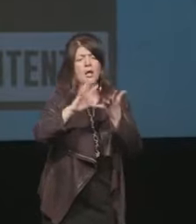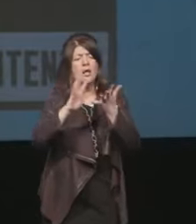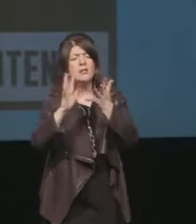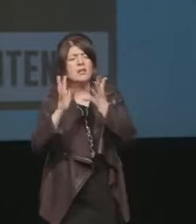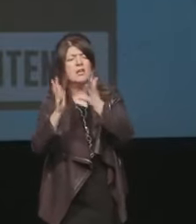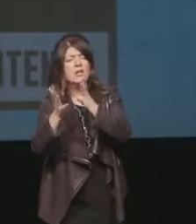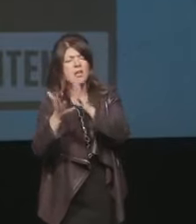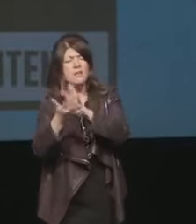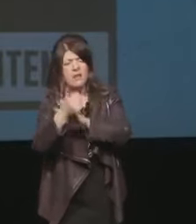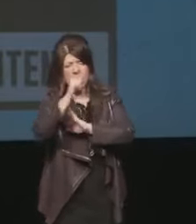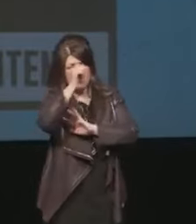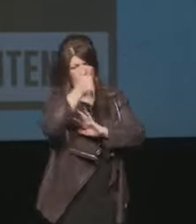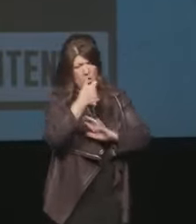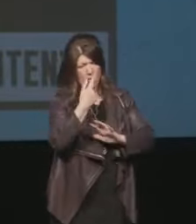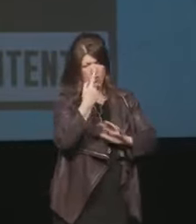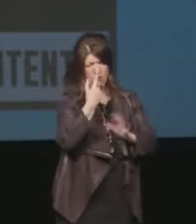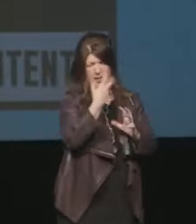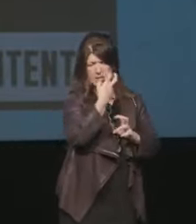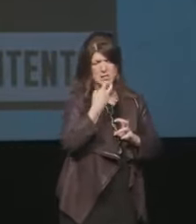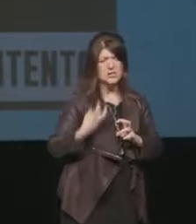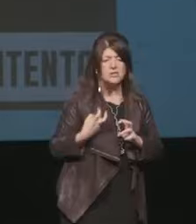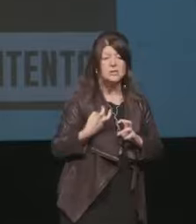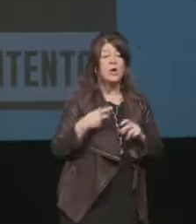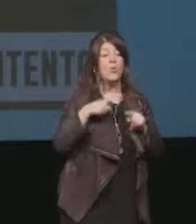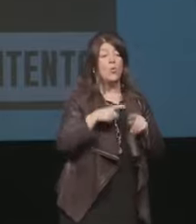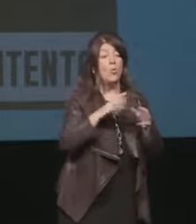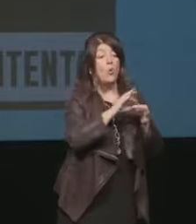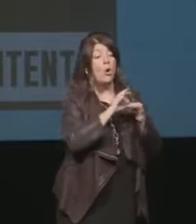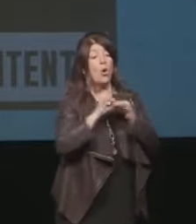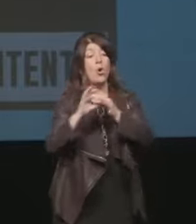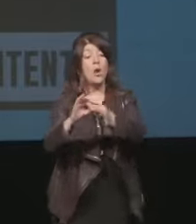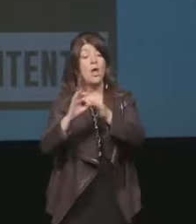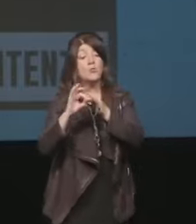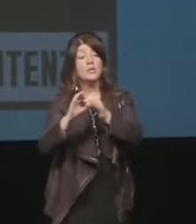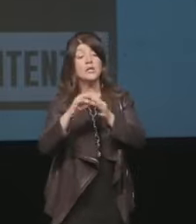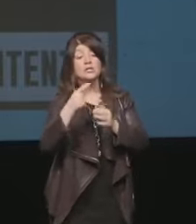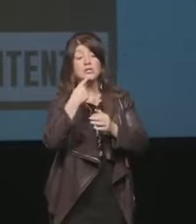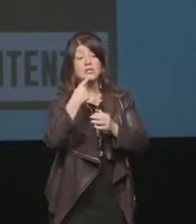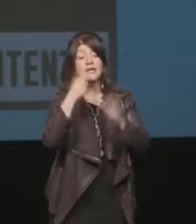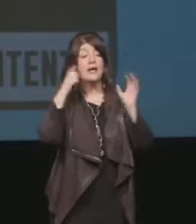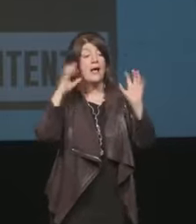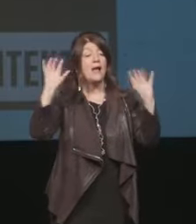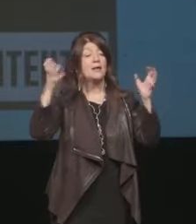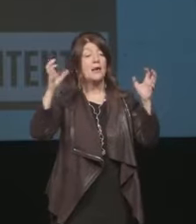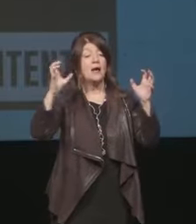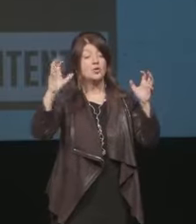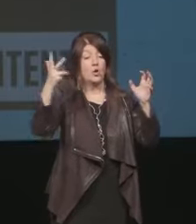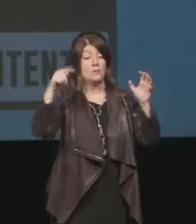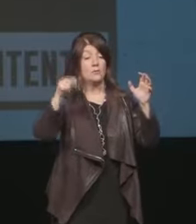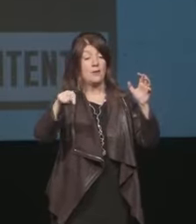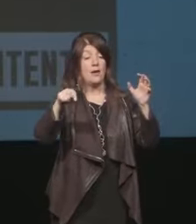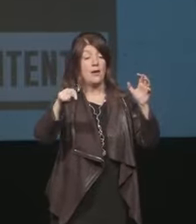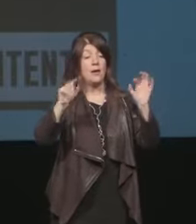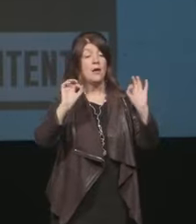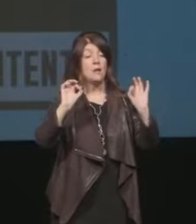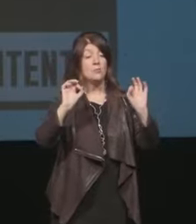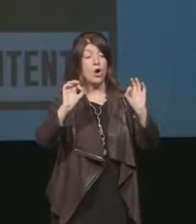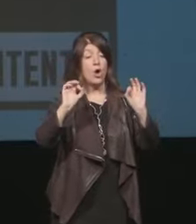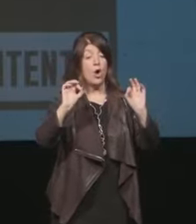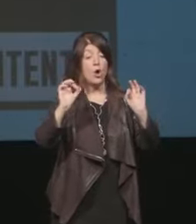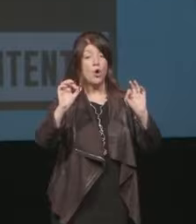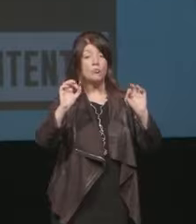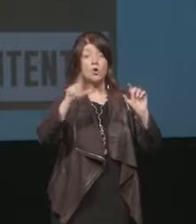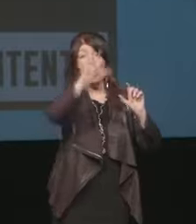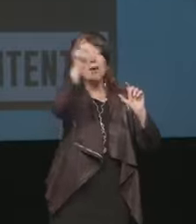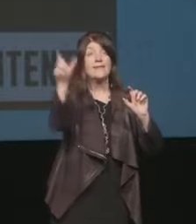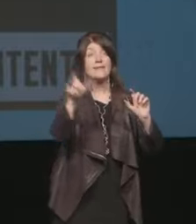un diverso profilo tutto questo in collaborazione con Radio 3 con Tre Soldi ci sarà questa immersione nel paese nella pancia del paese per poi venirci